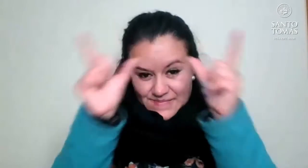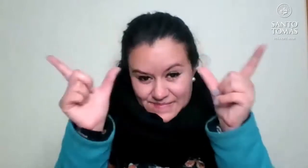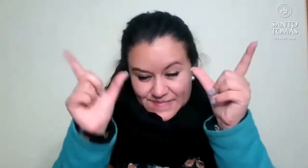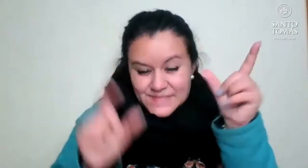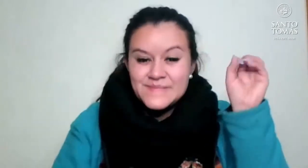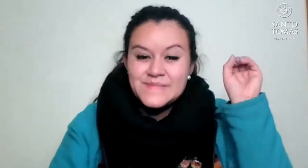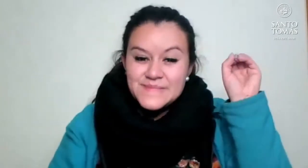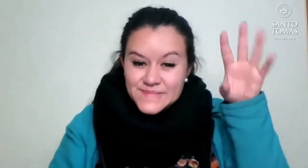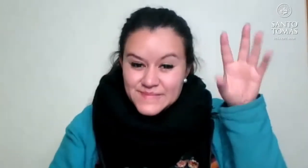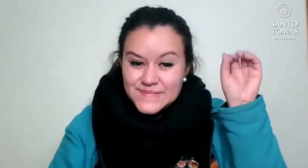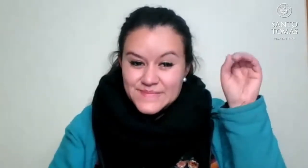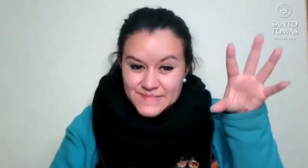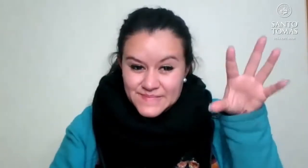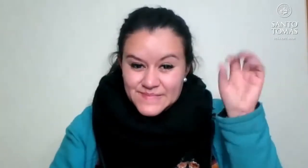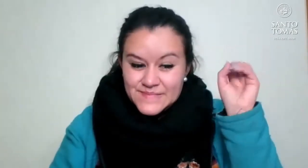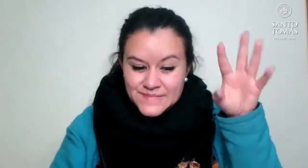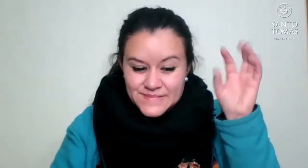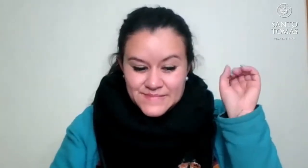Quilpue. Villa Alemana.